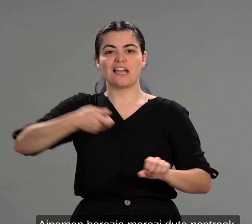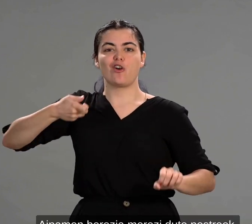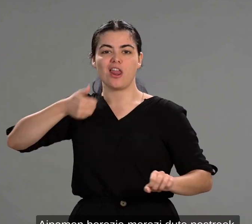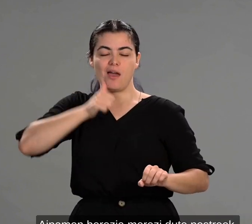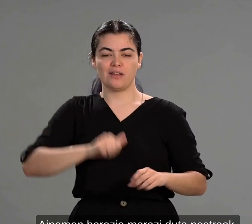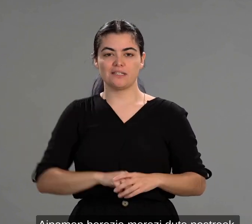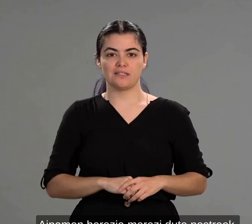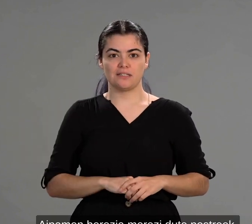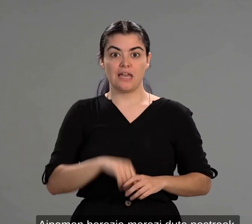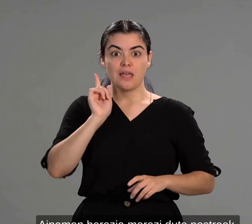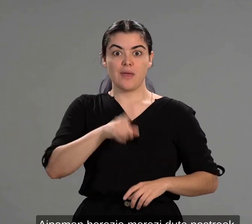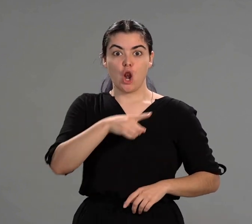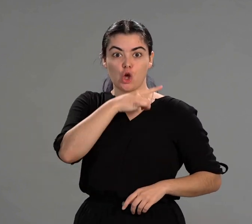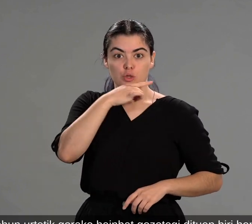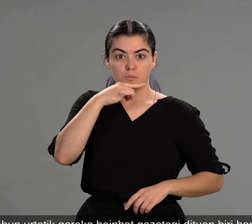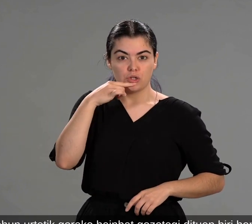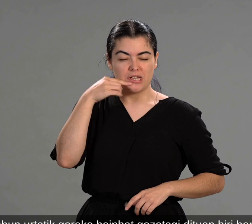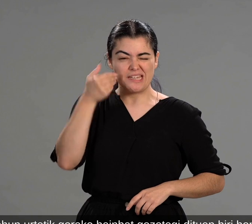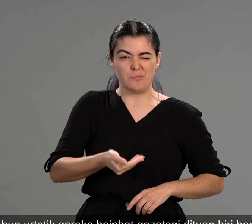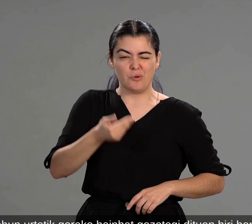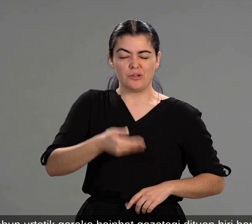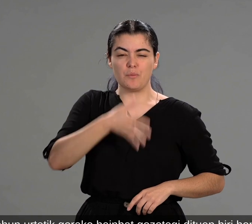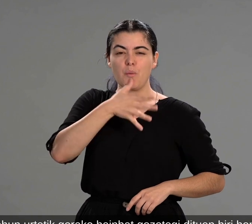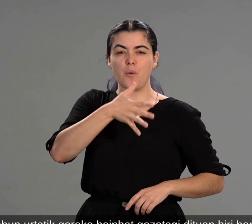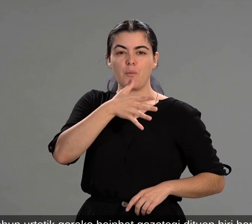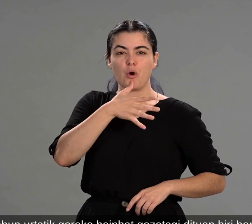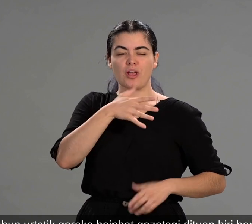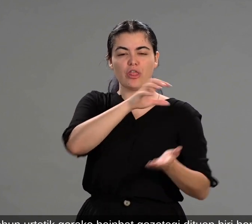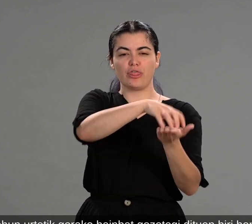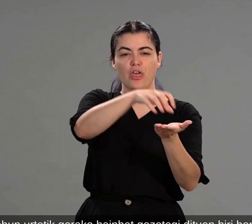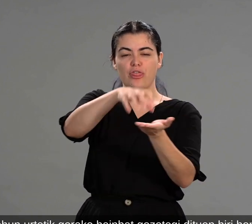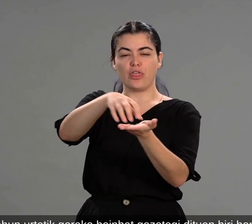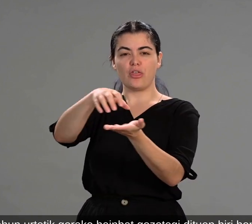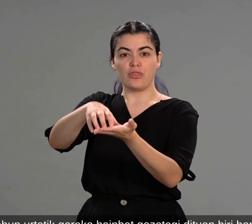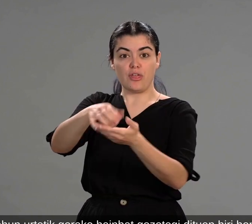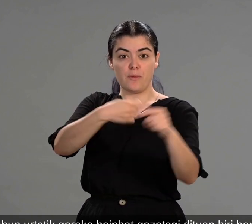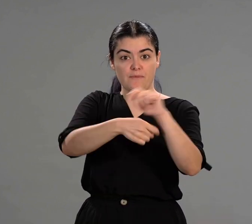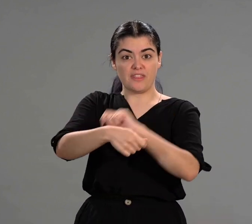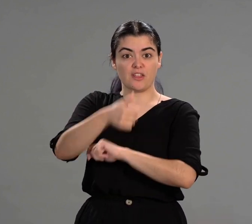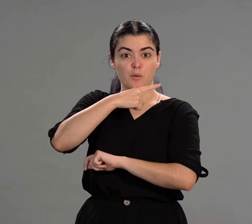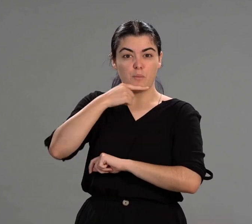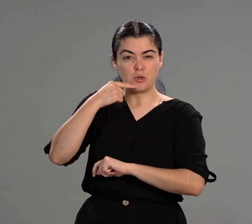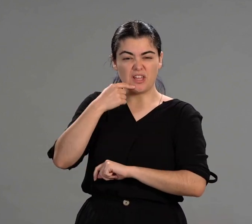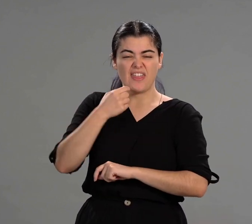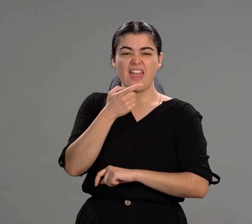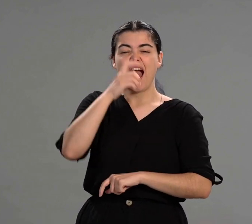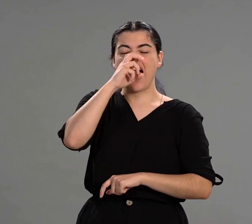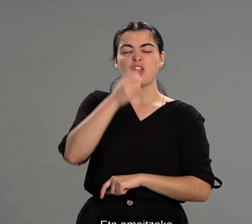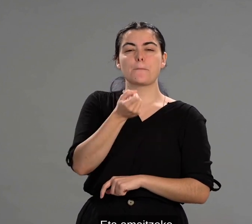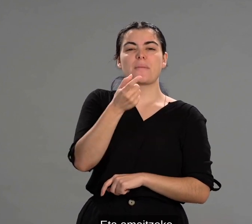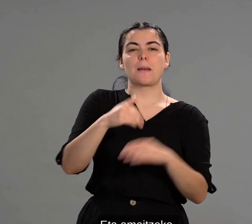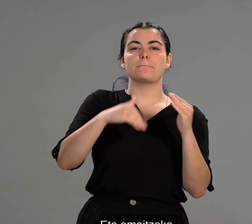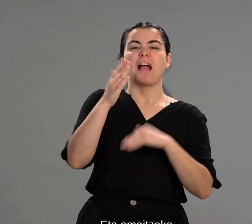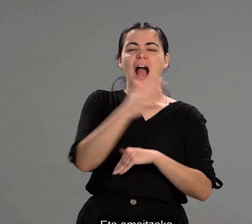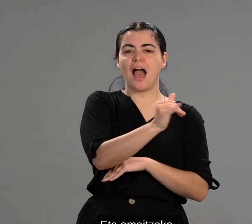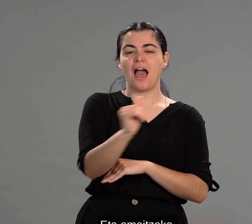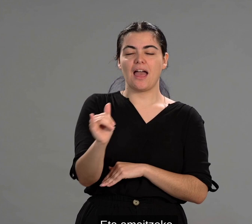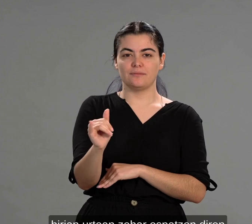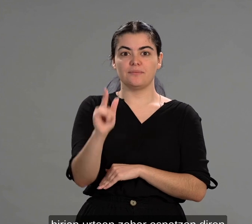merezidute postreek, eun urtetik gorako ainbat gozoteki dituen irionetan. Eta amaitzeko, irian